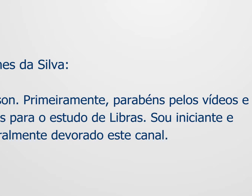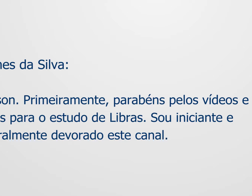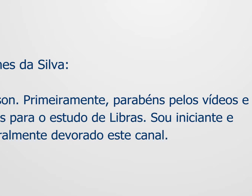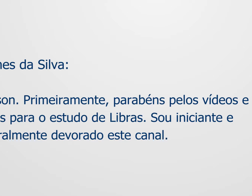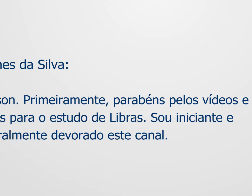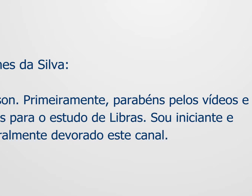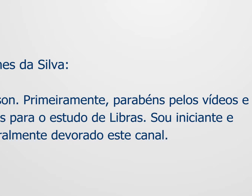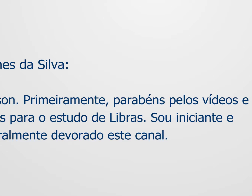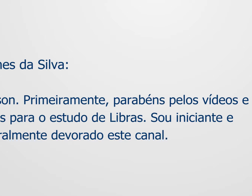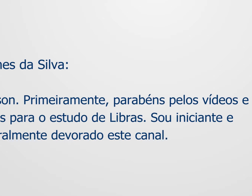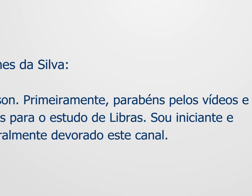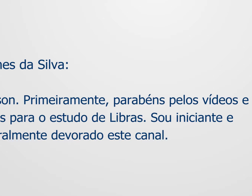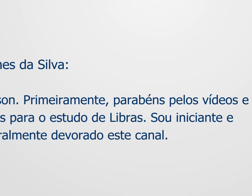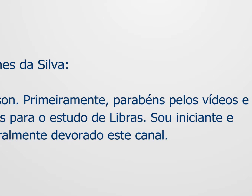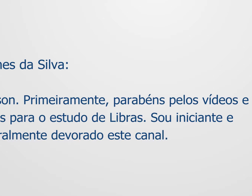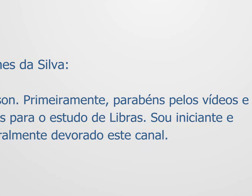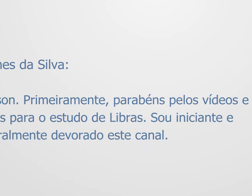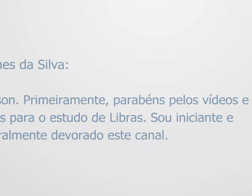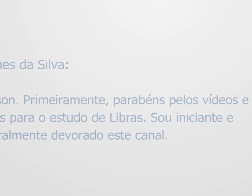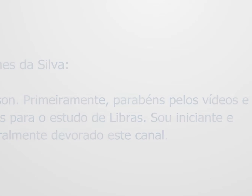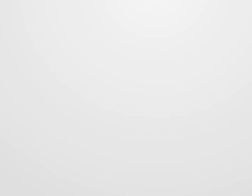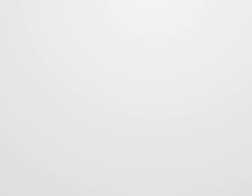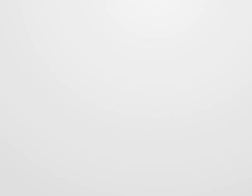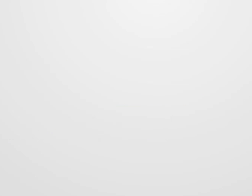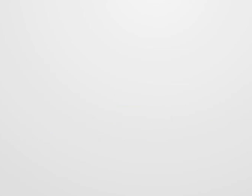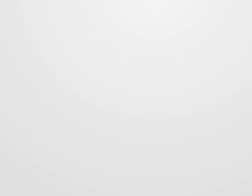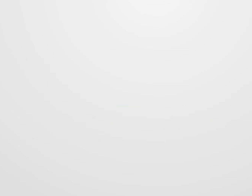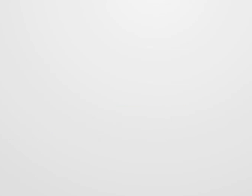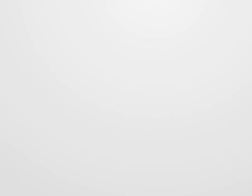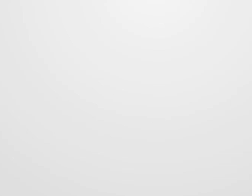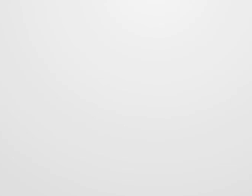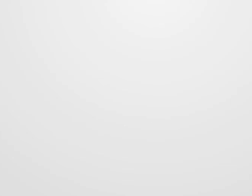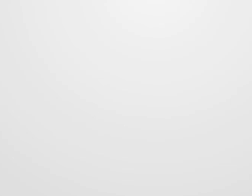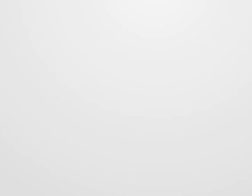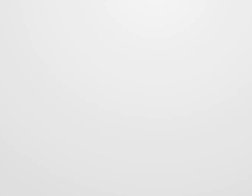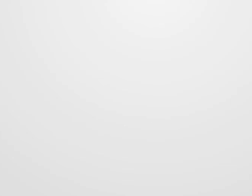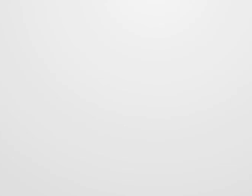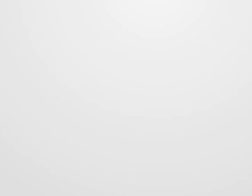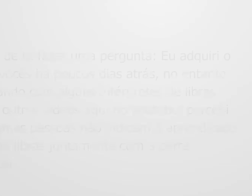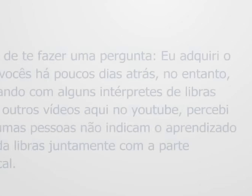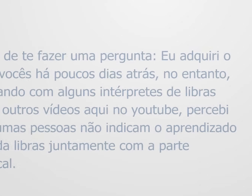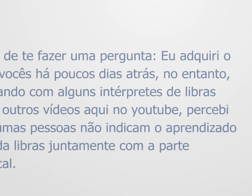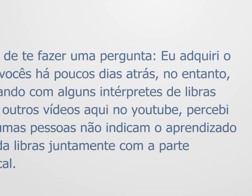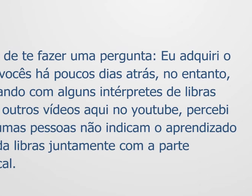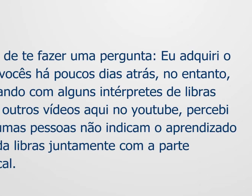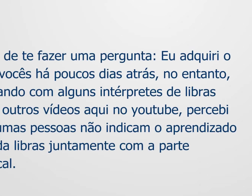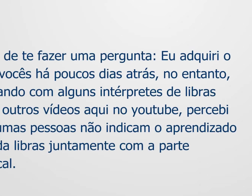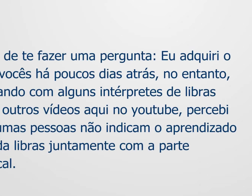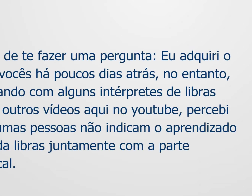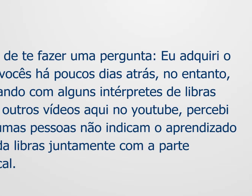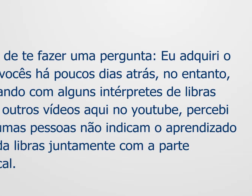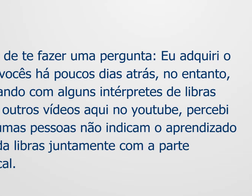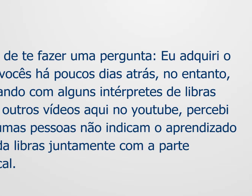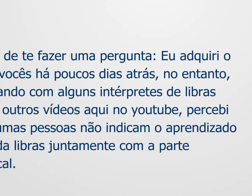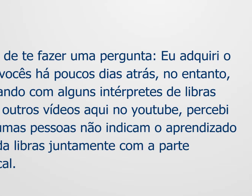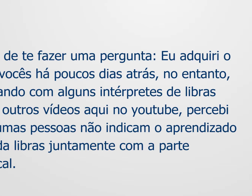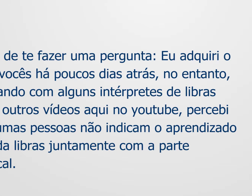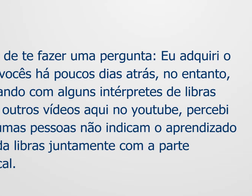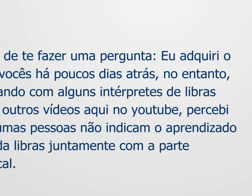literalmente devorado este canal. Muito obrigado, Vitor, muito legal. Gostaria de te fazer uma pergunta. Eu adquiri o